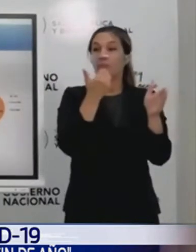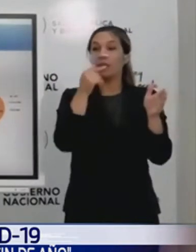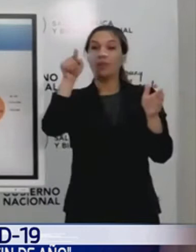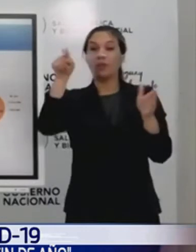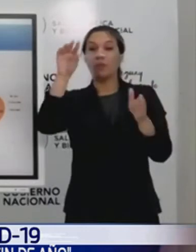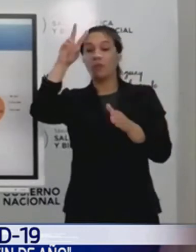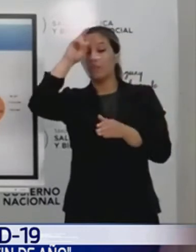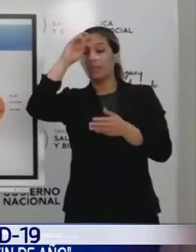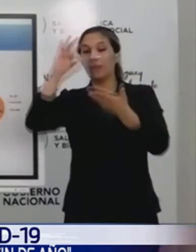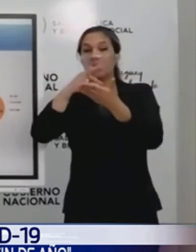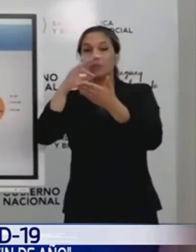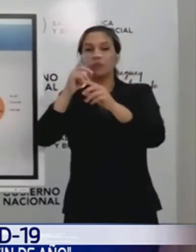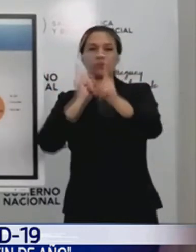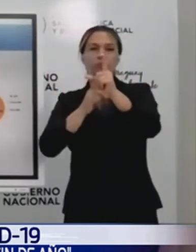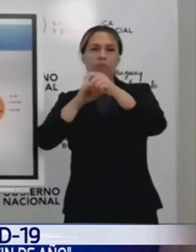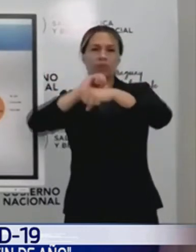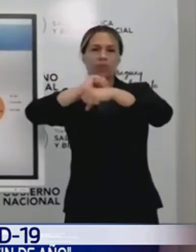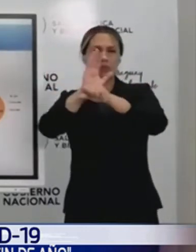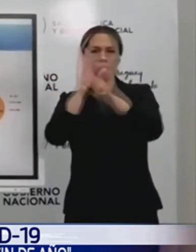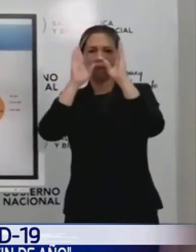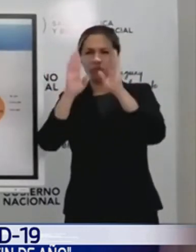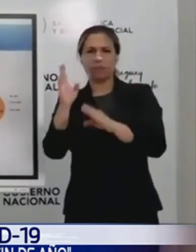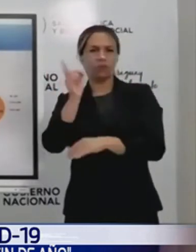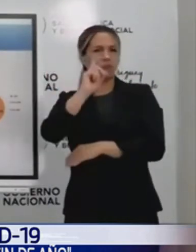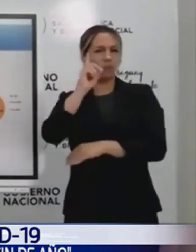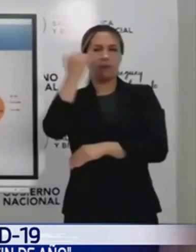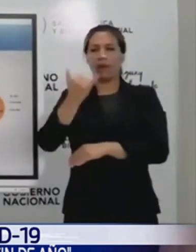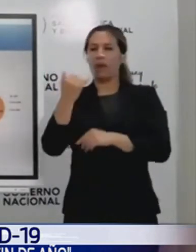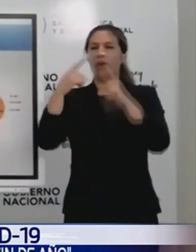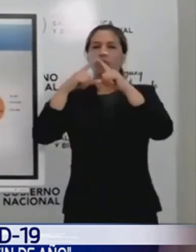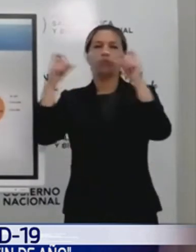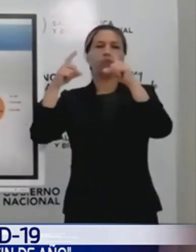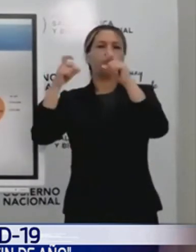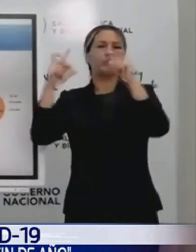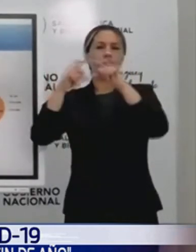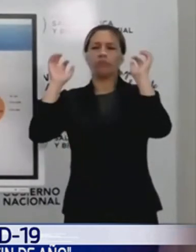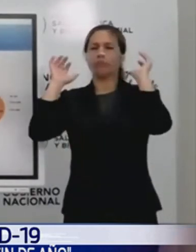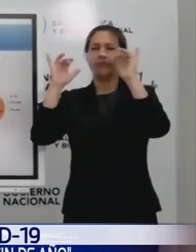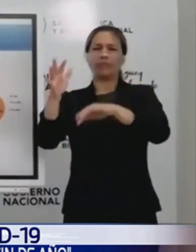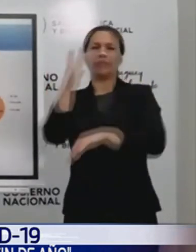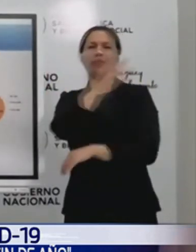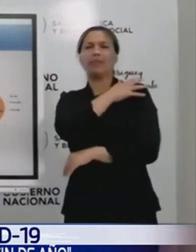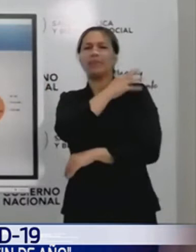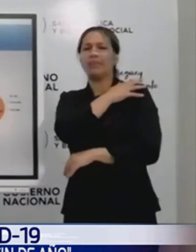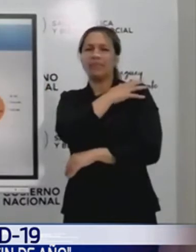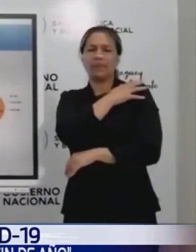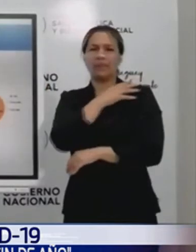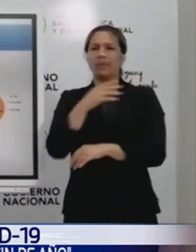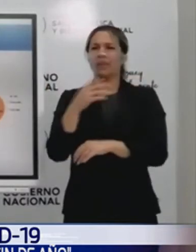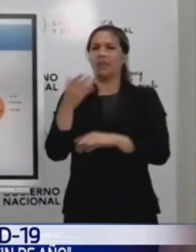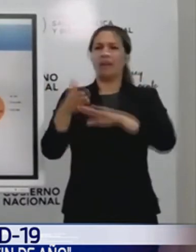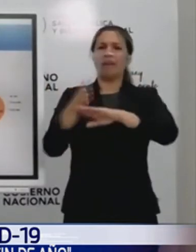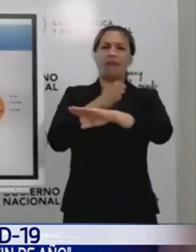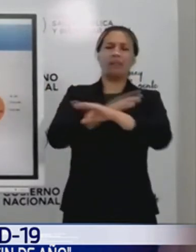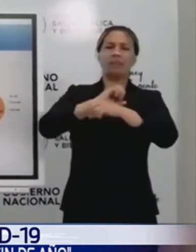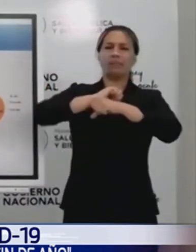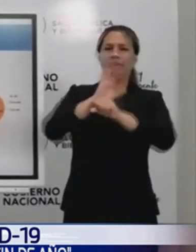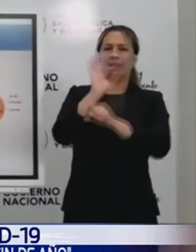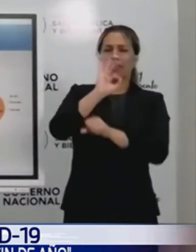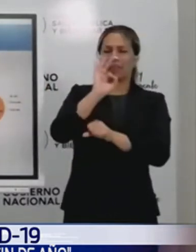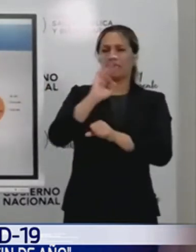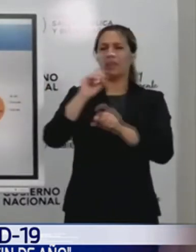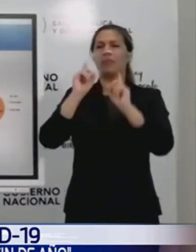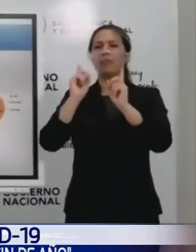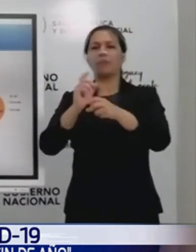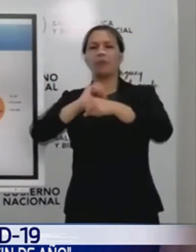hay un montón de otras patologías también que están ocurriendo, que están recuperando su ritmo pre-pandemia, como por ejemplo, más allá de las enfermedades